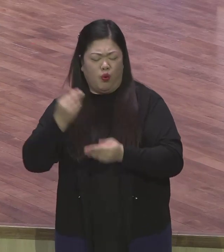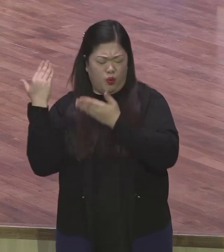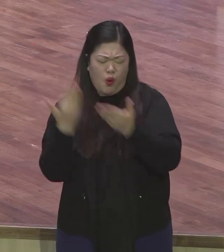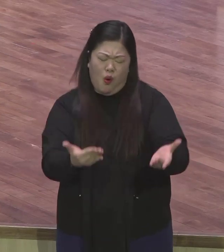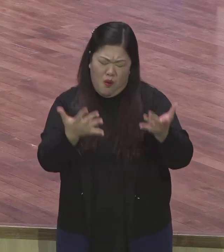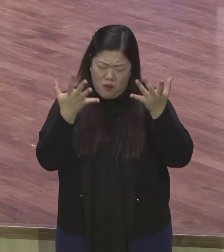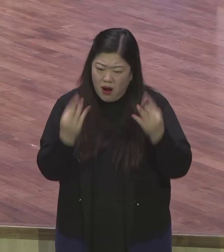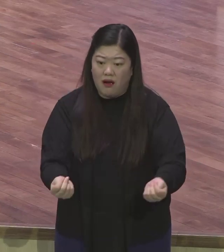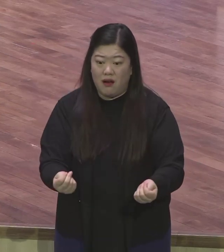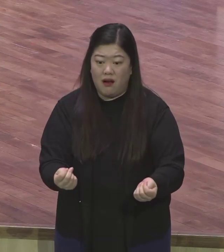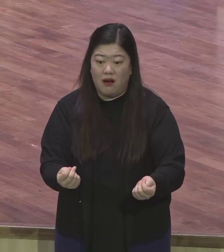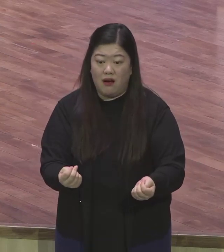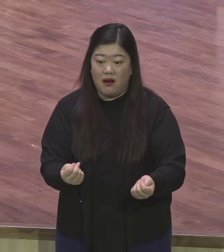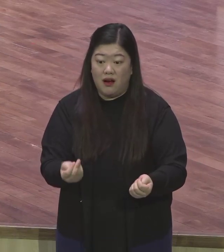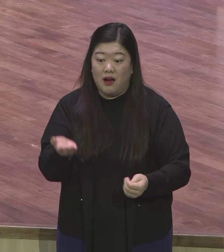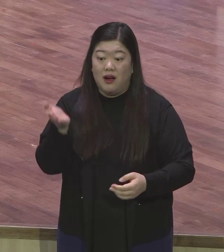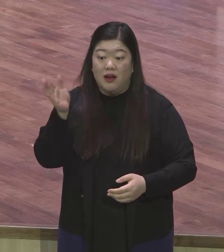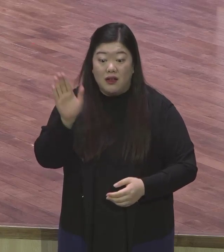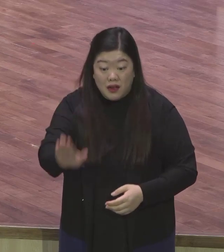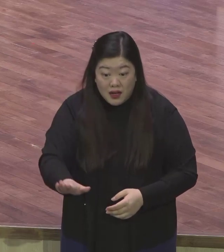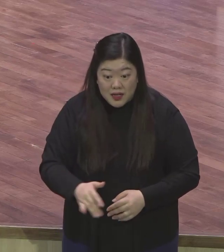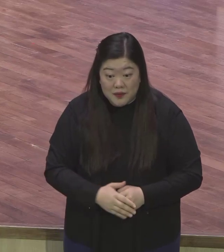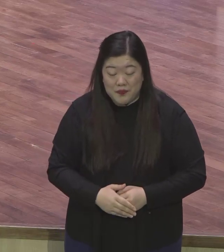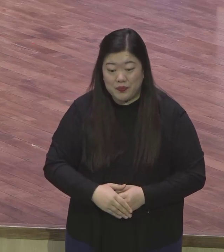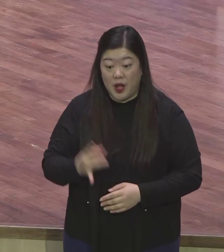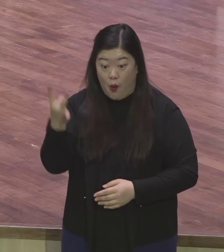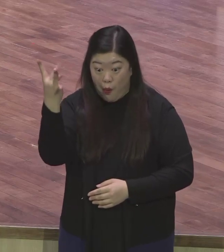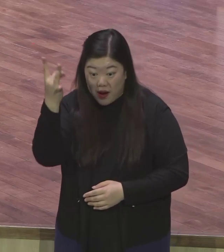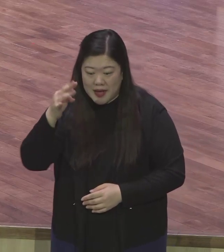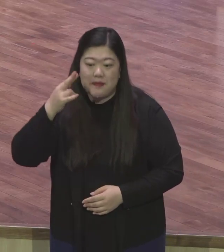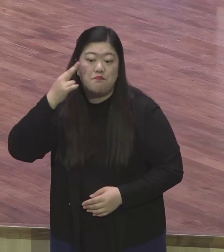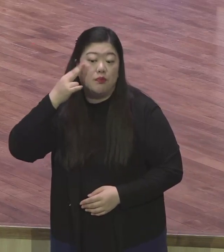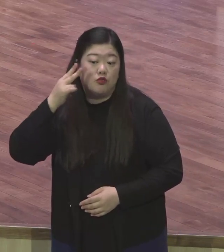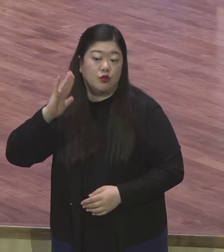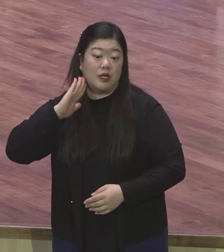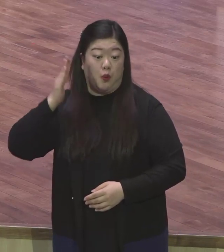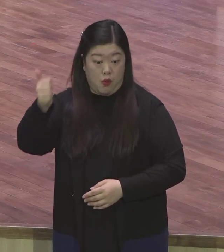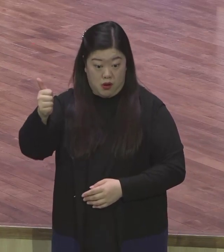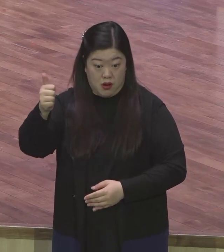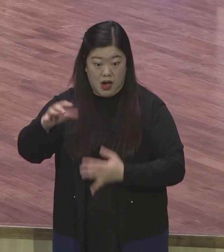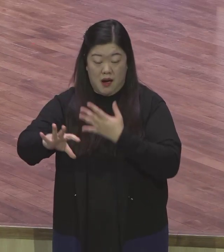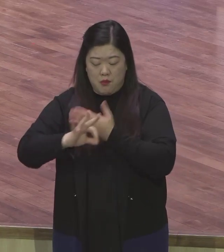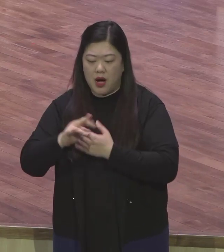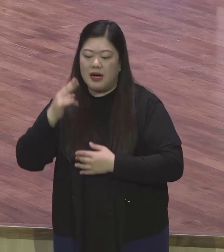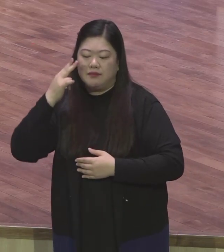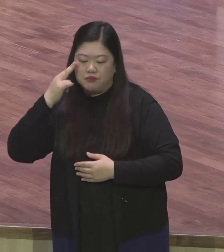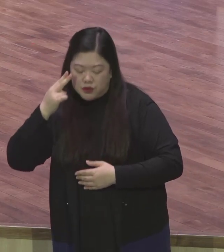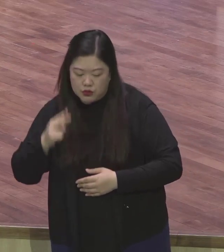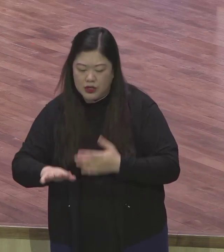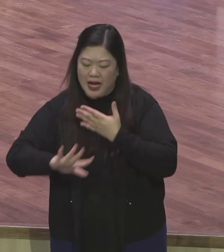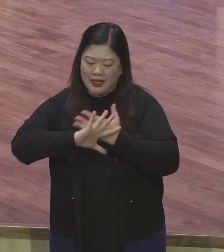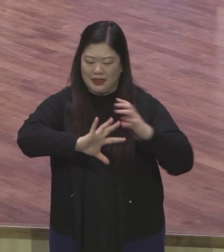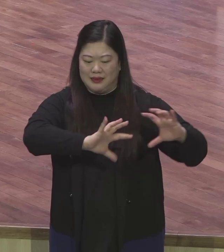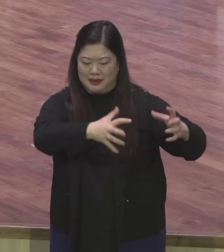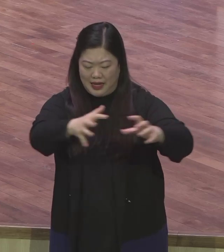그래서 미국 대통령 하면 자국 자기 나라의 끝마다 사작금건 유익을 위한